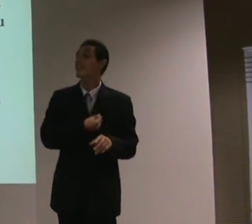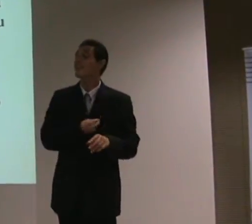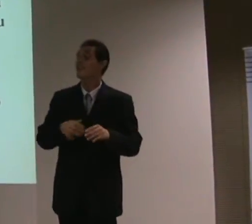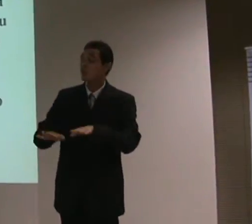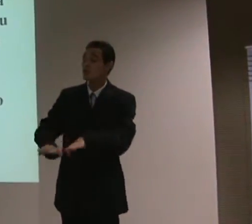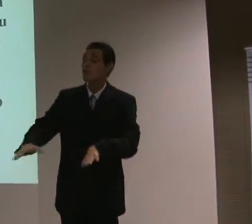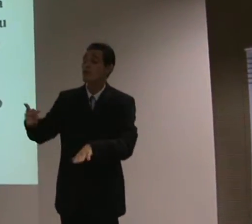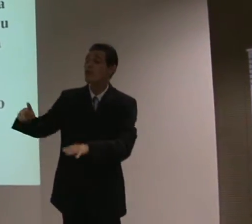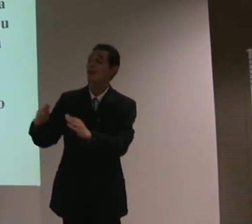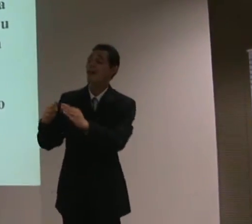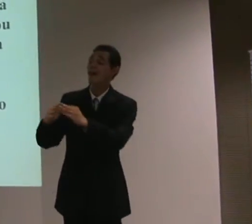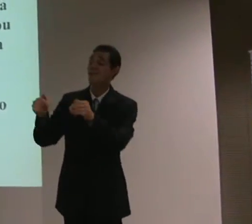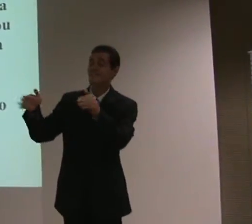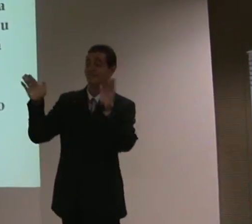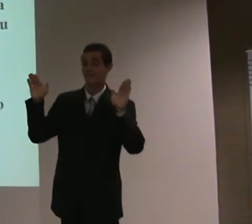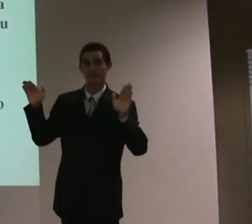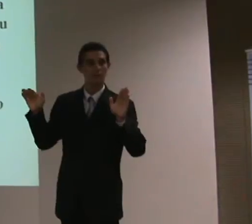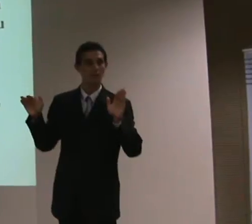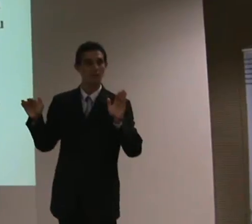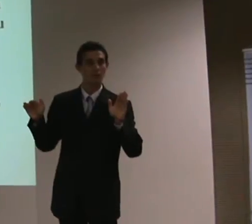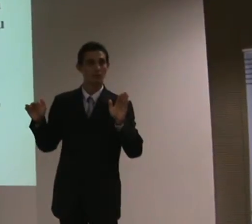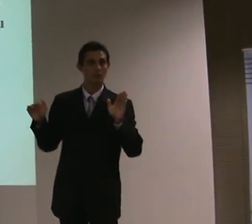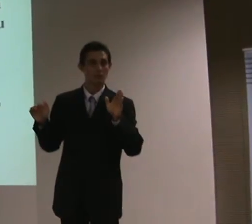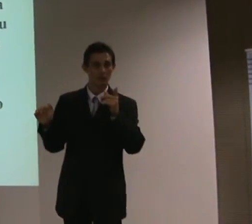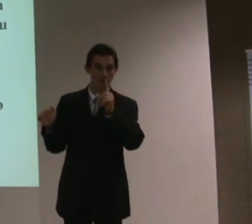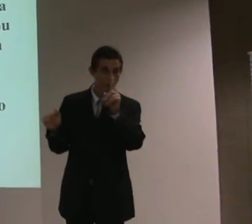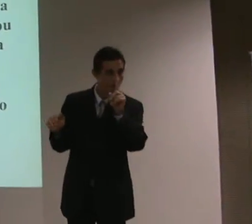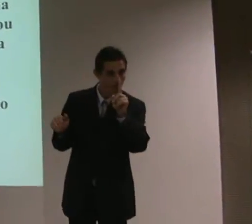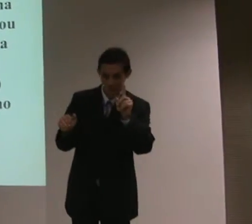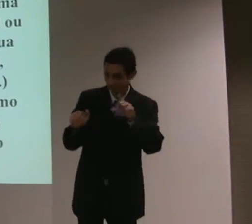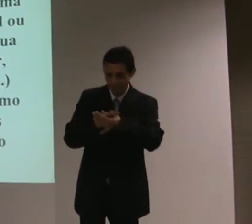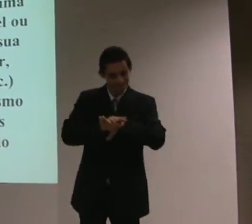casa, é isso que não pode mais acontecer.